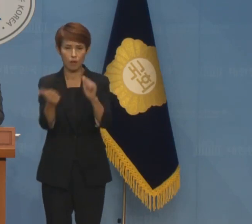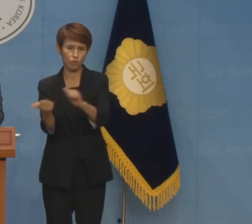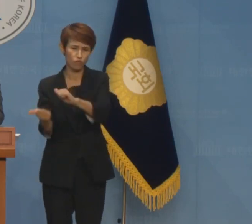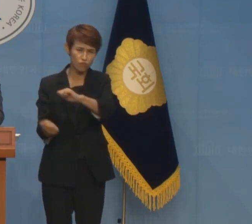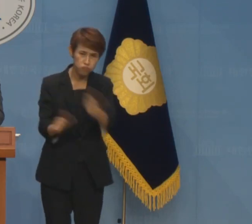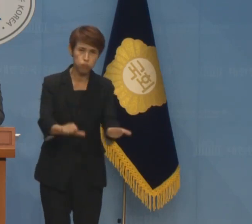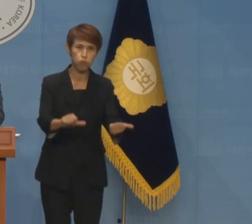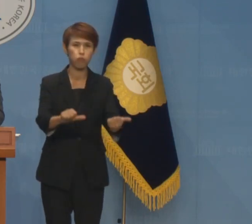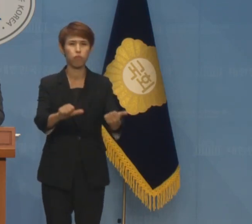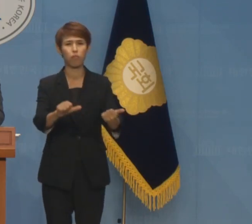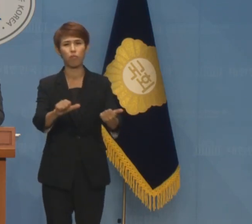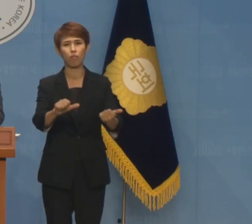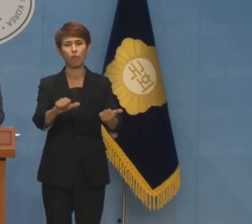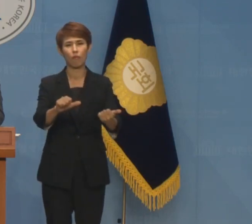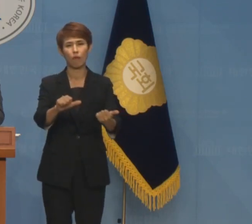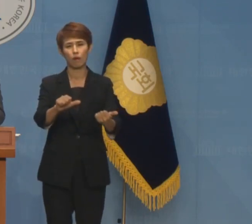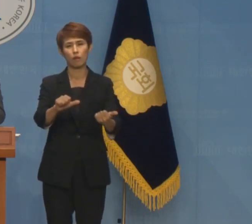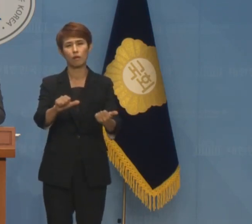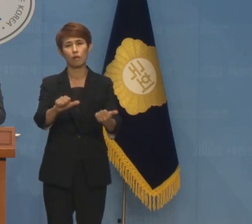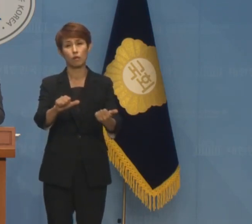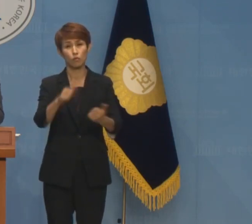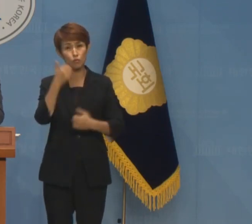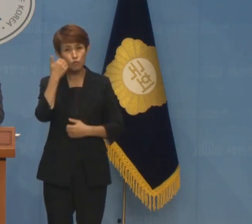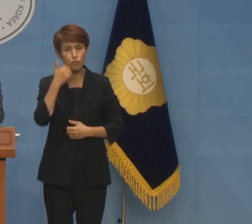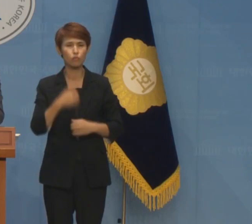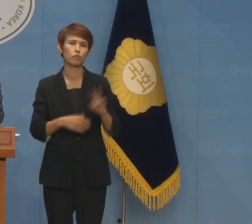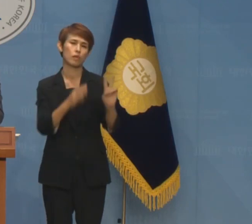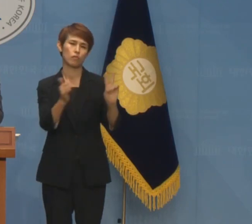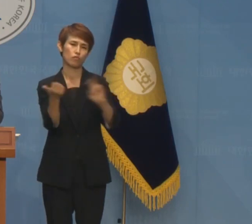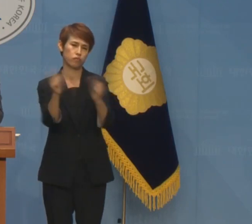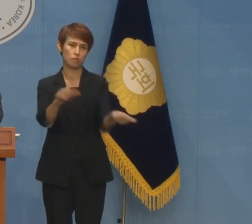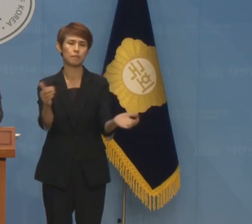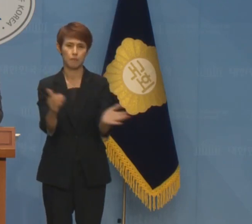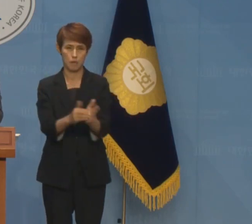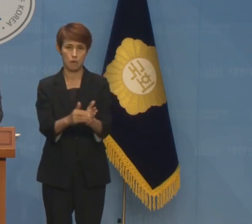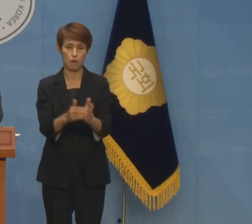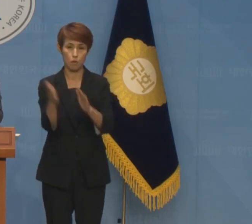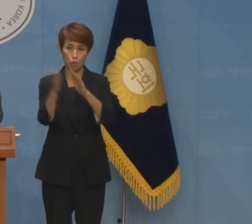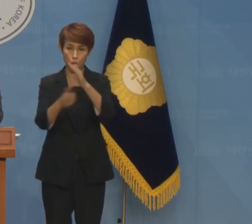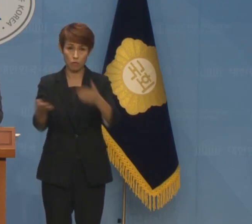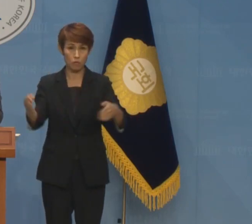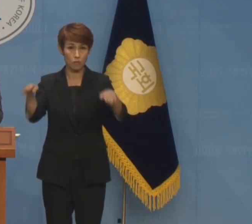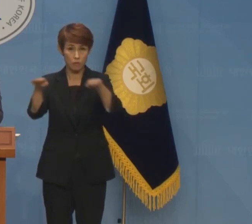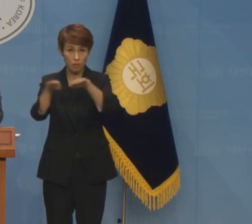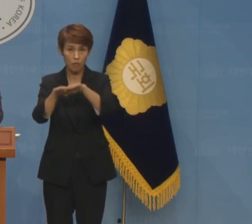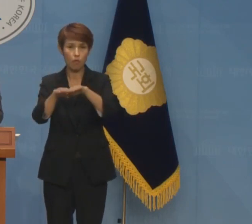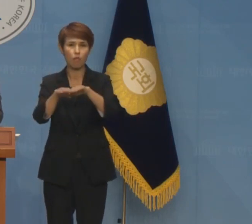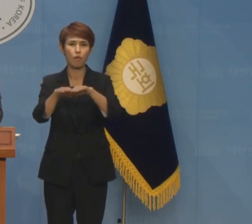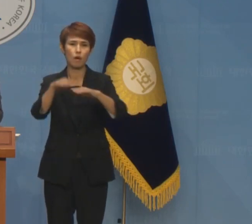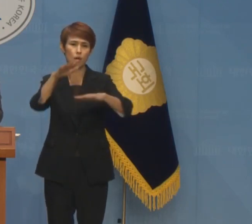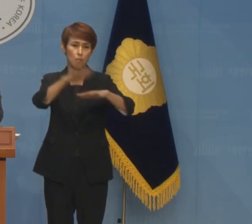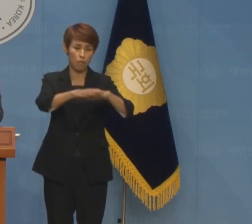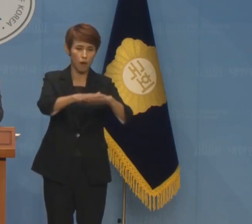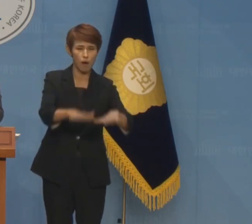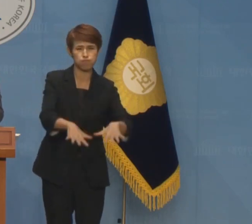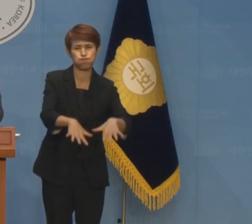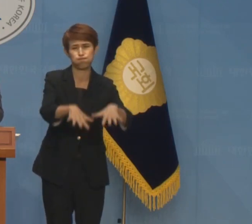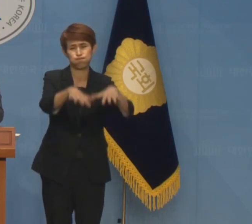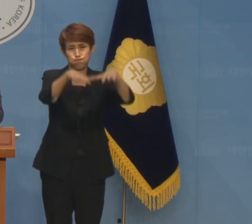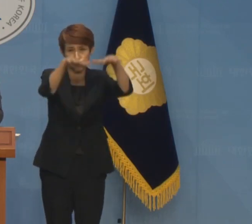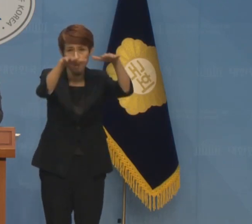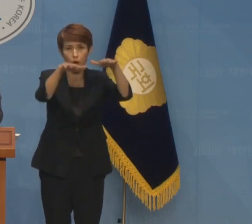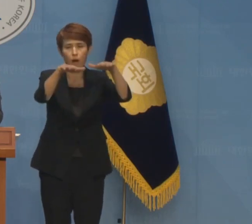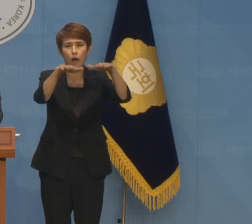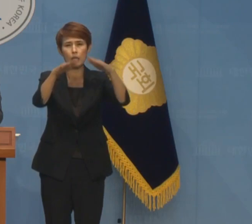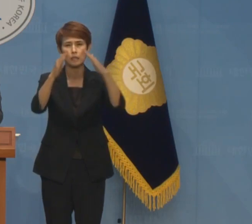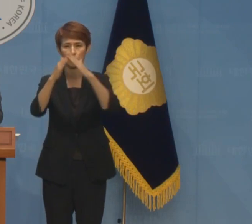두 분의 인명피해와 공공시설, 농경여 침수 가옥에 대한